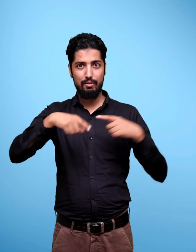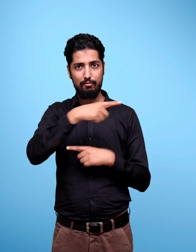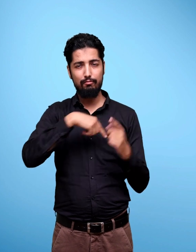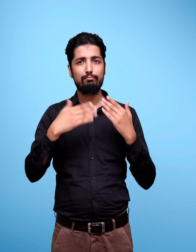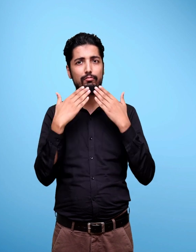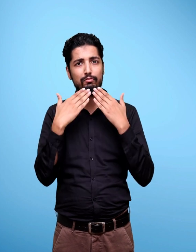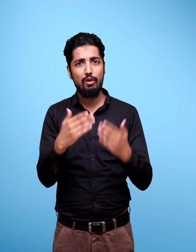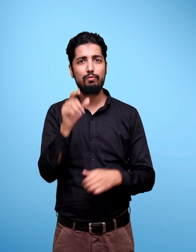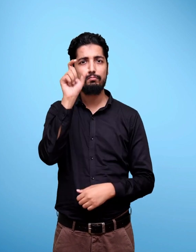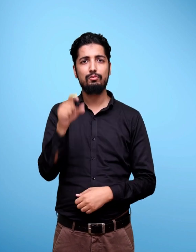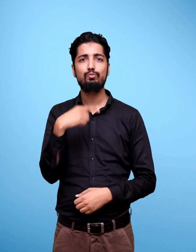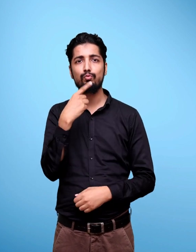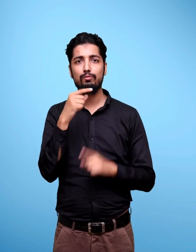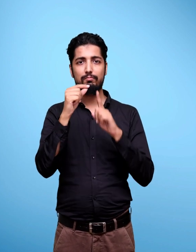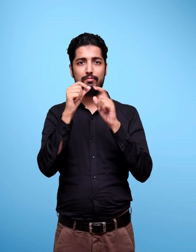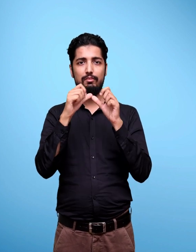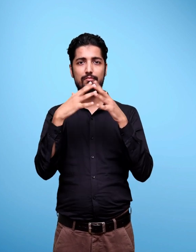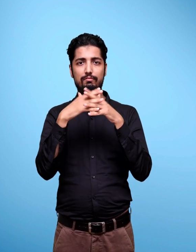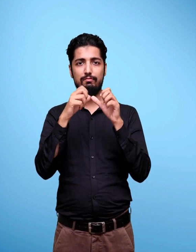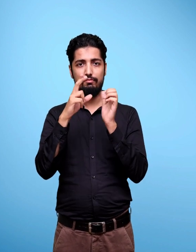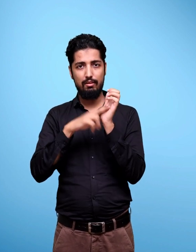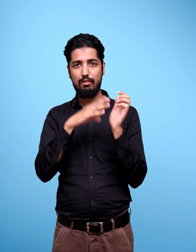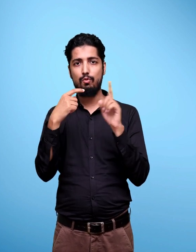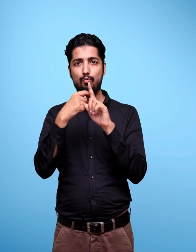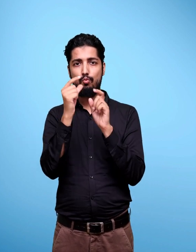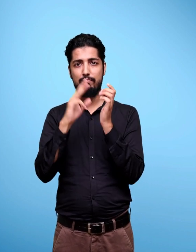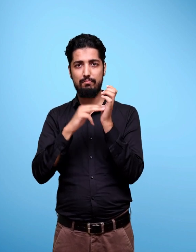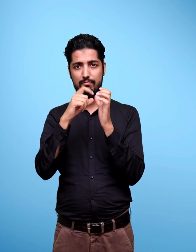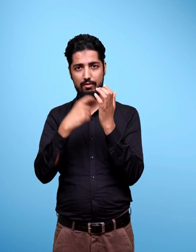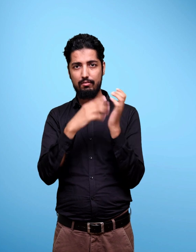The council is thankful to Pawankumar Barriar.